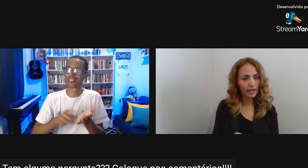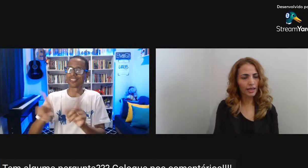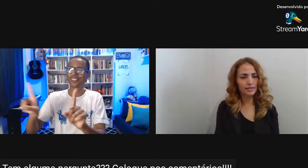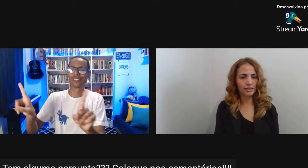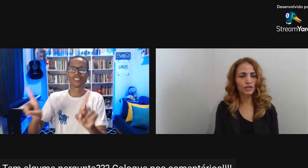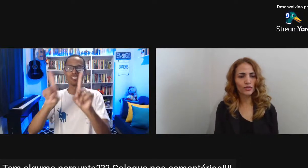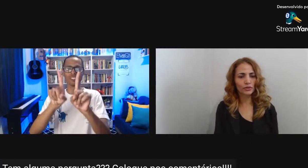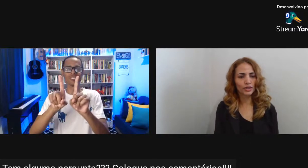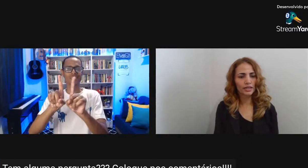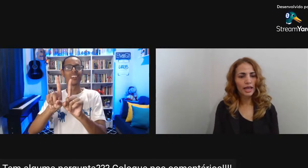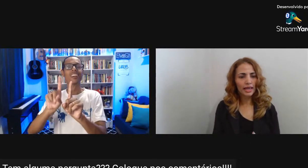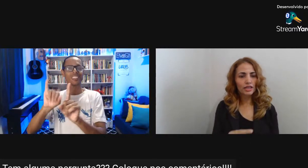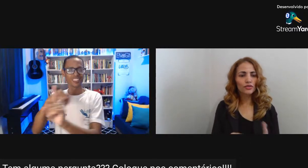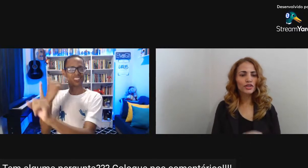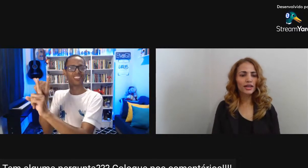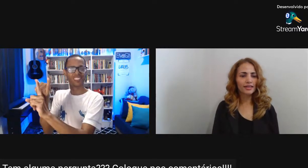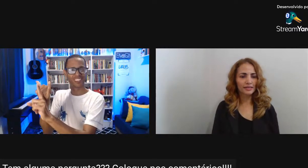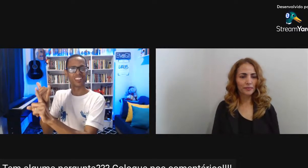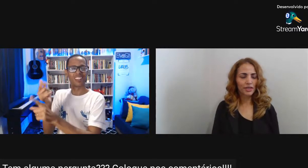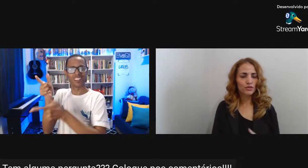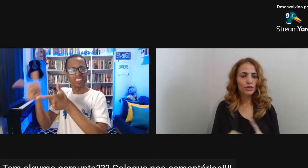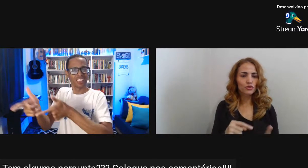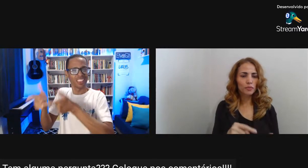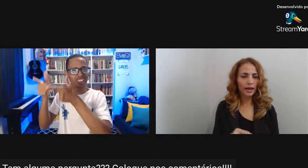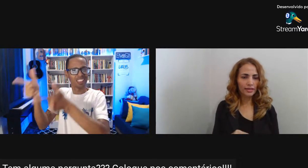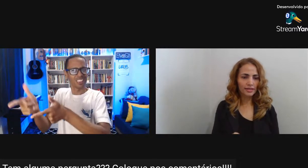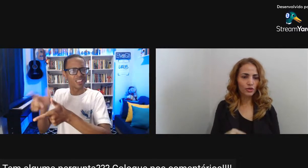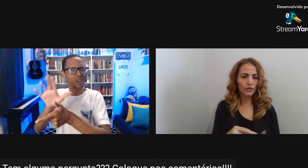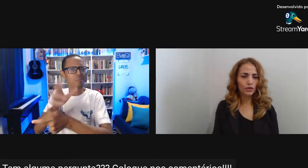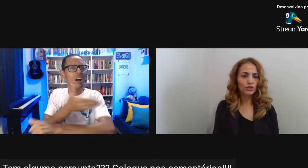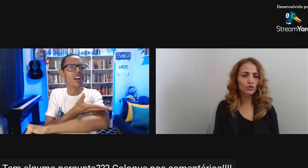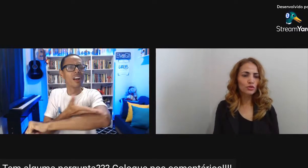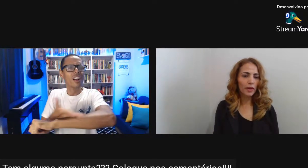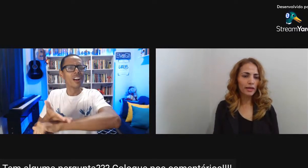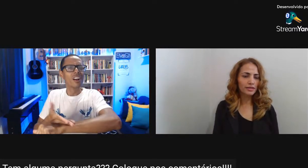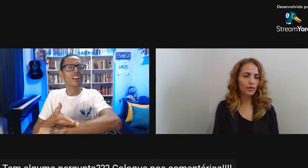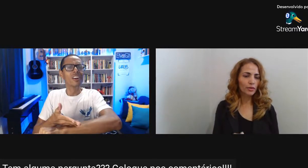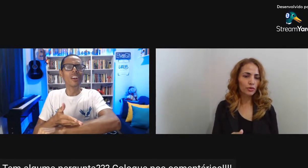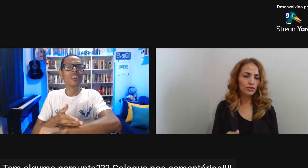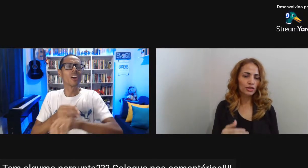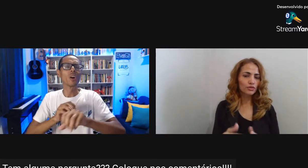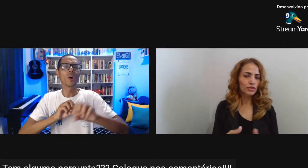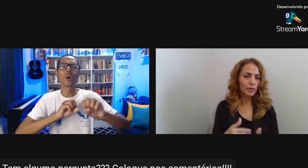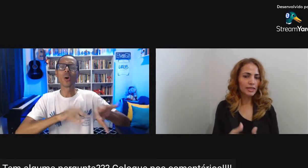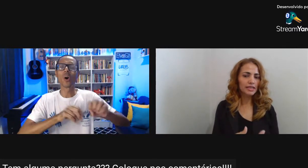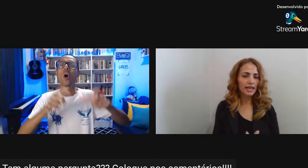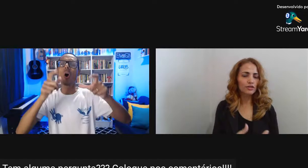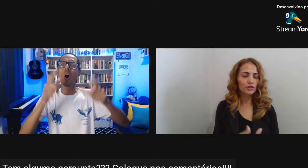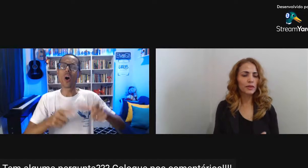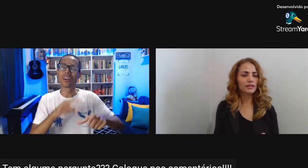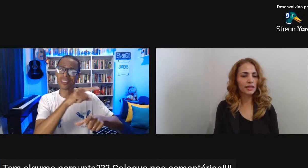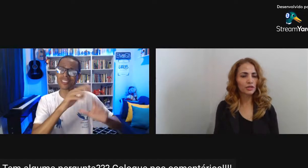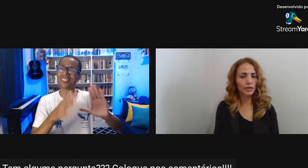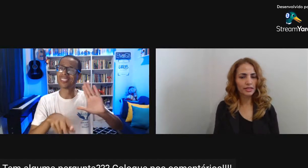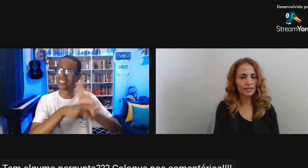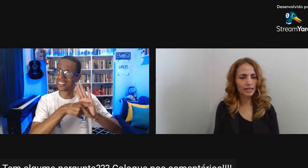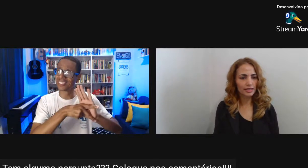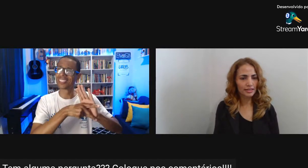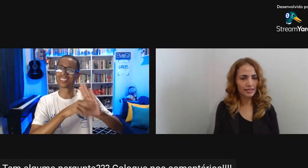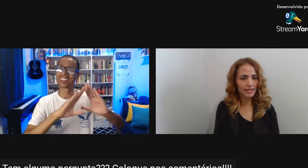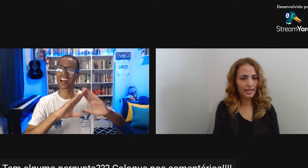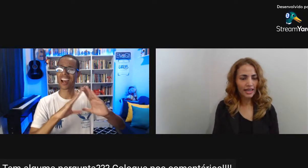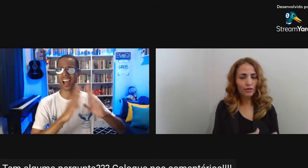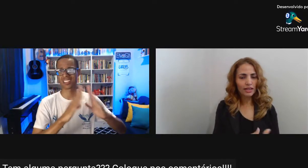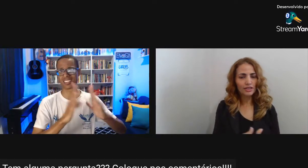escola Enriquece Esses valores Isso vem de casa Isso são os pais São os valores Dos pais Que são reproduzidos Presenciados Experienciados Por essas